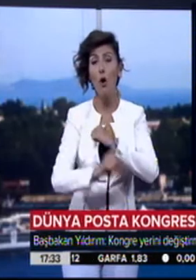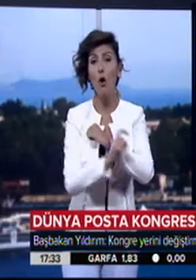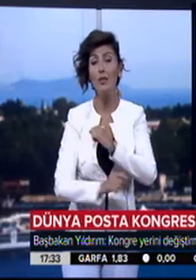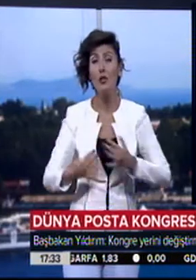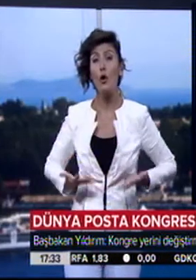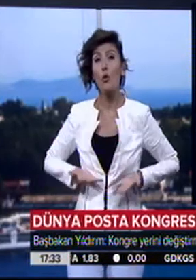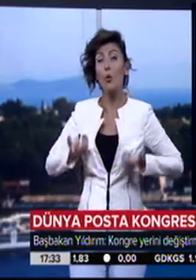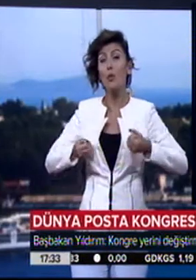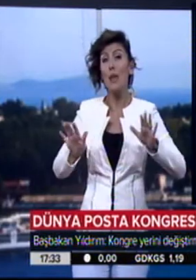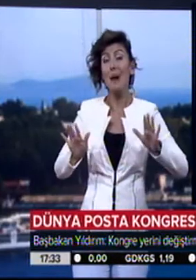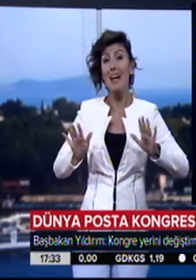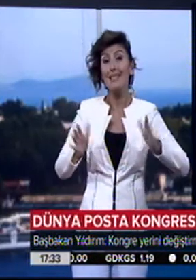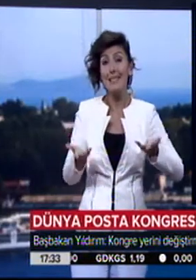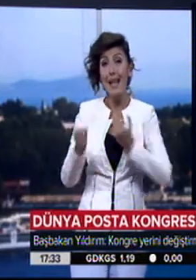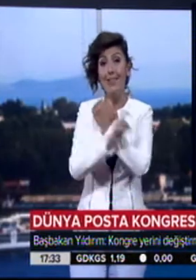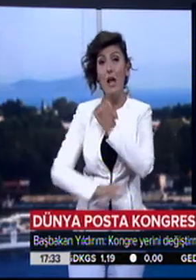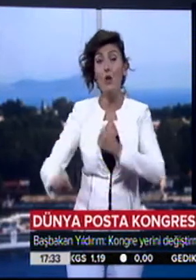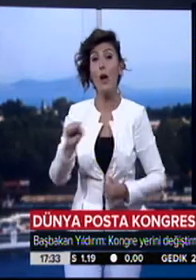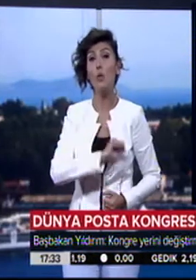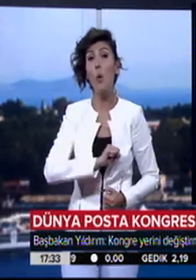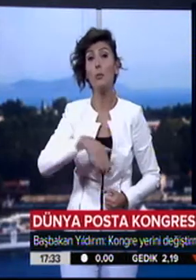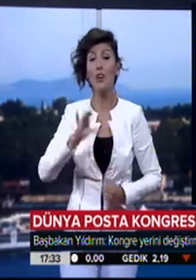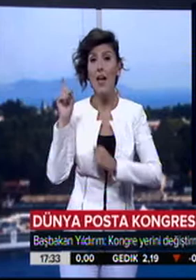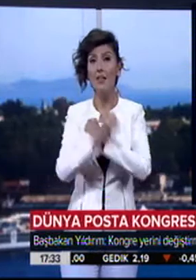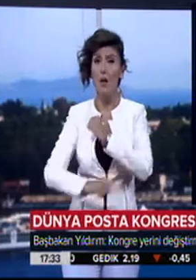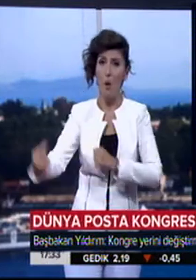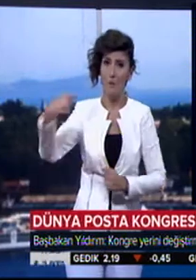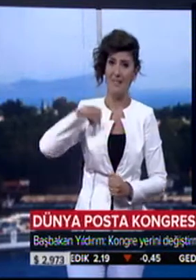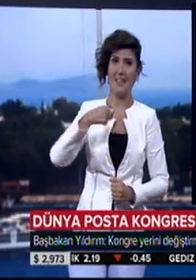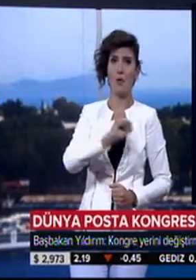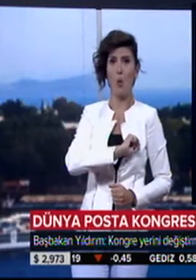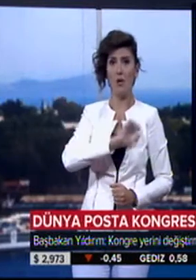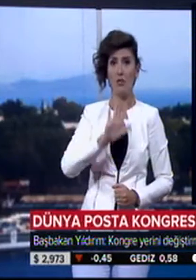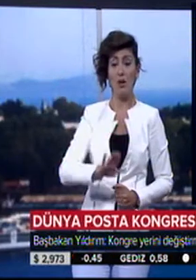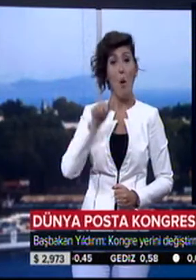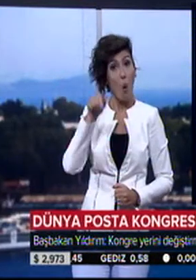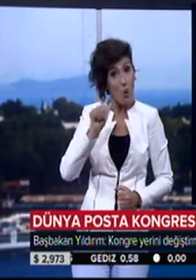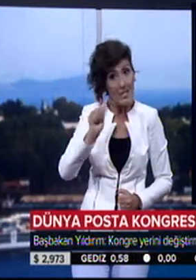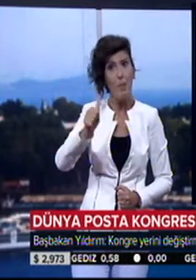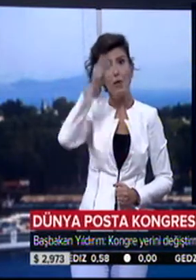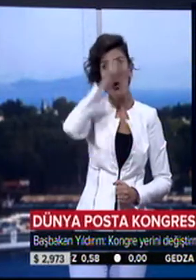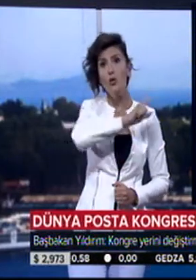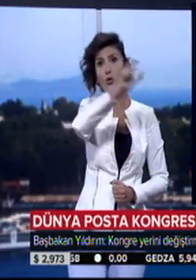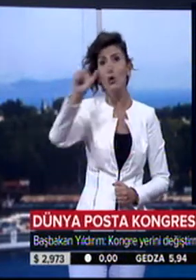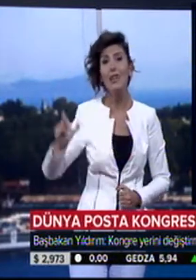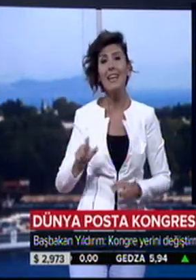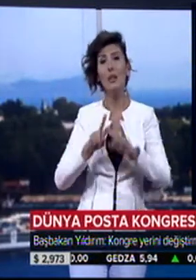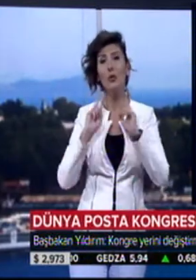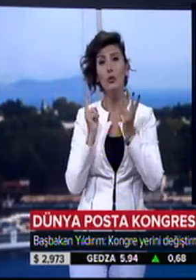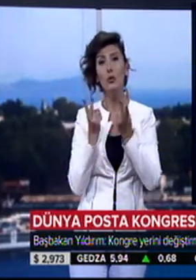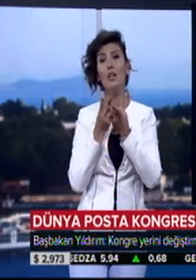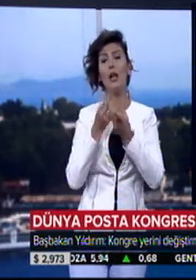kurtulamazsınız, terörden korkmayacağız, terör bizden korkacak. İşte o zaman Türkiye'de,